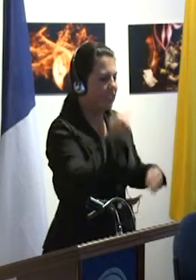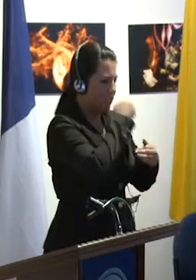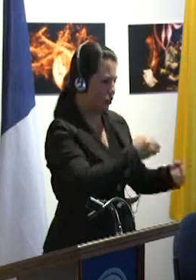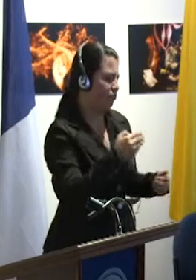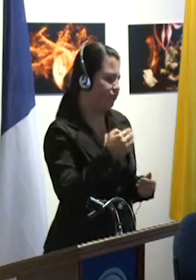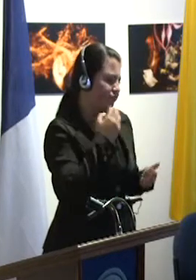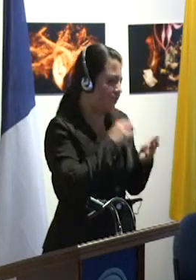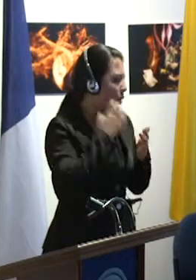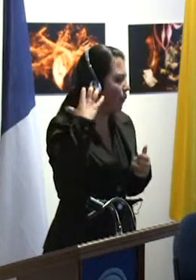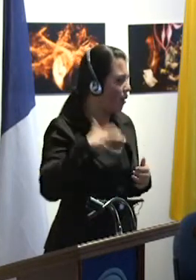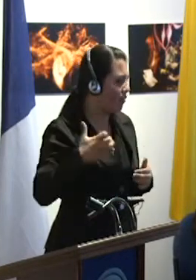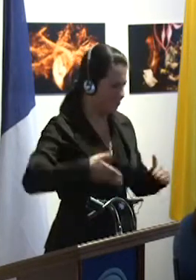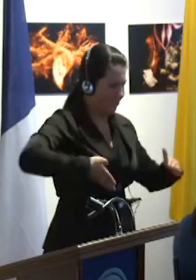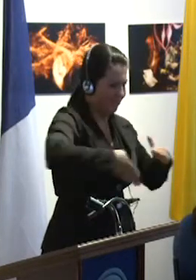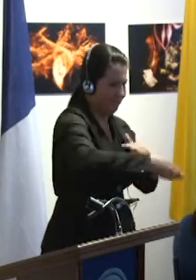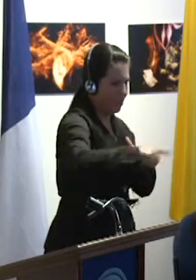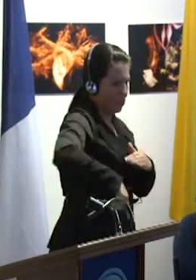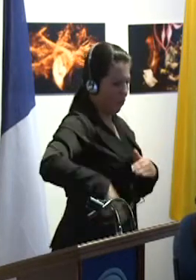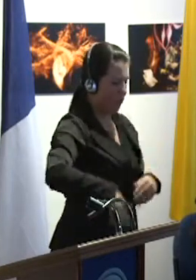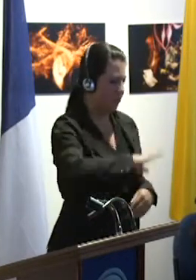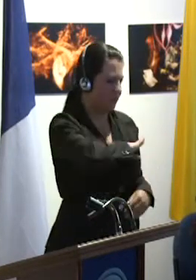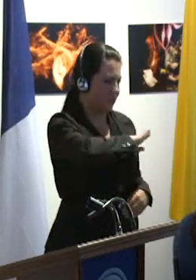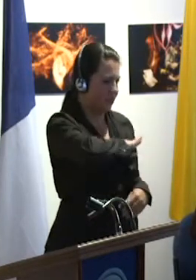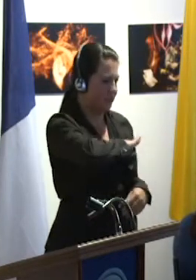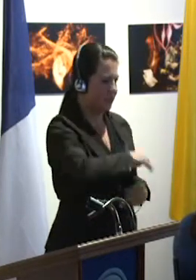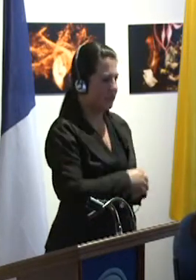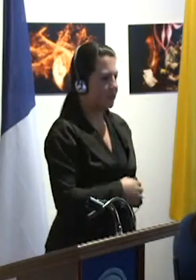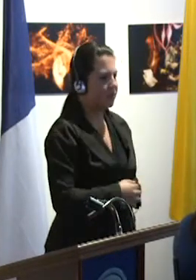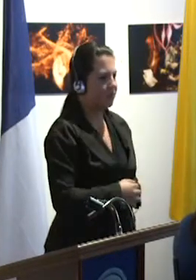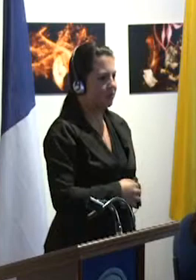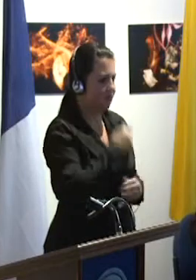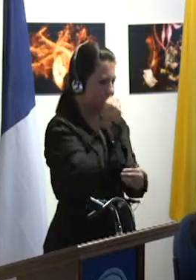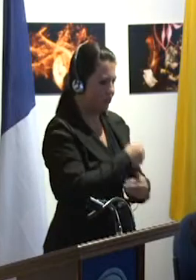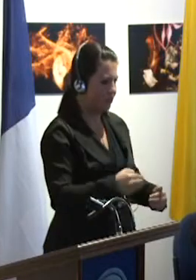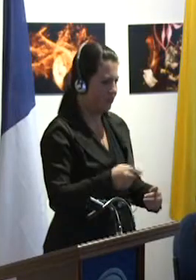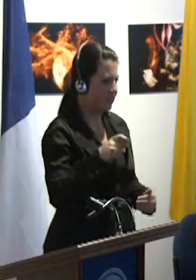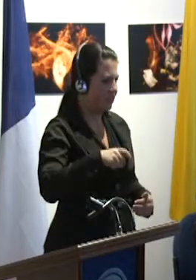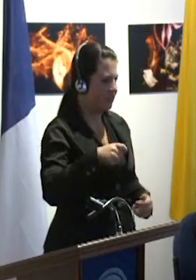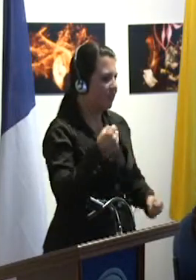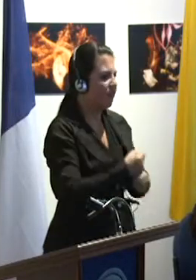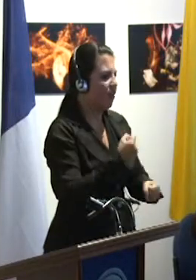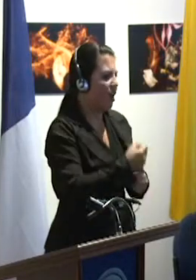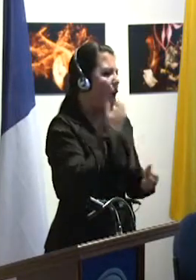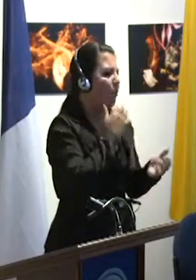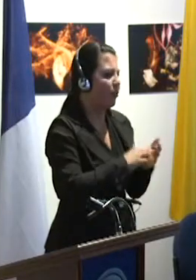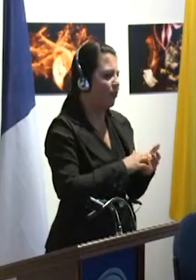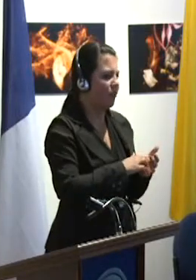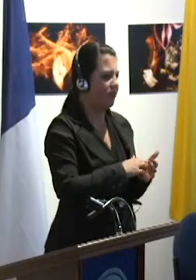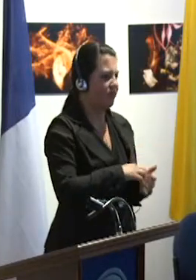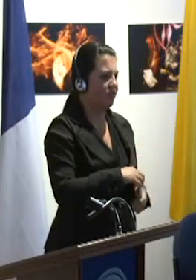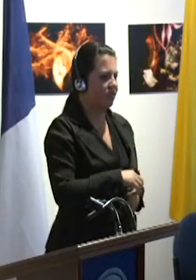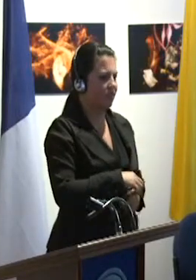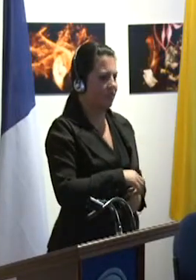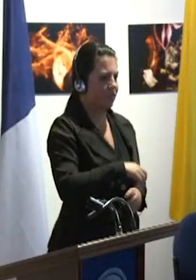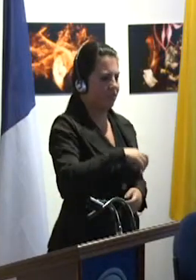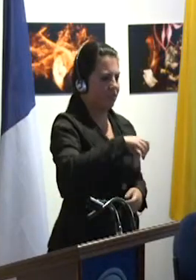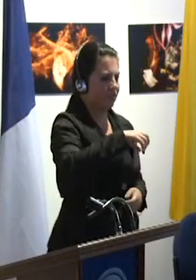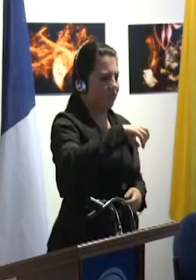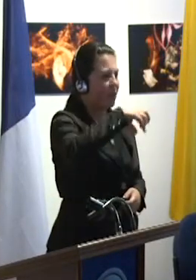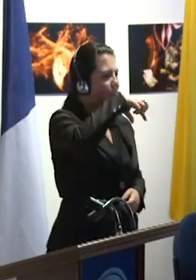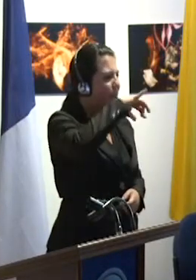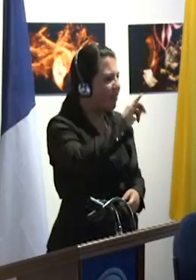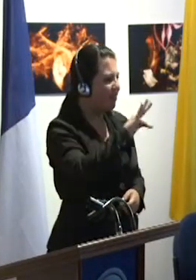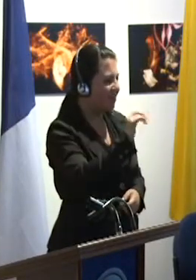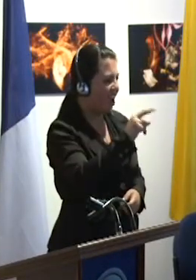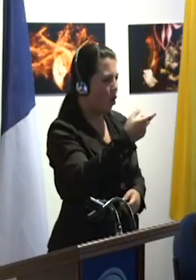escolarizado en un bachillerato y que debe trabajar sobre Pitágoras, por ejemplo, pues trabaja